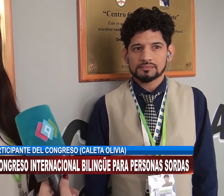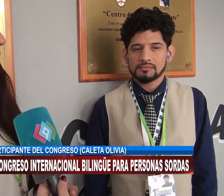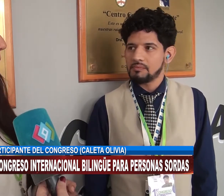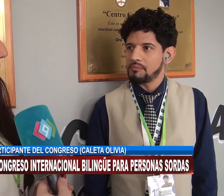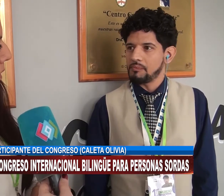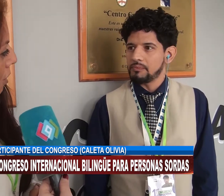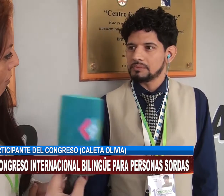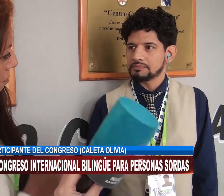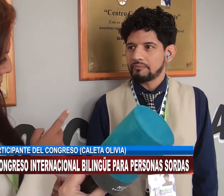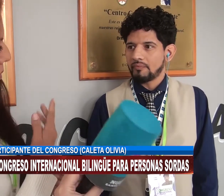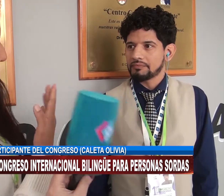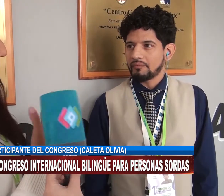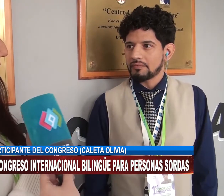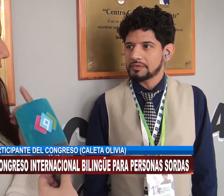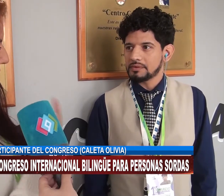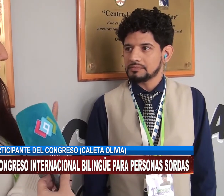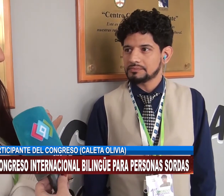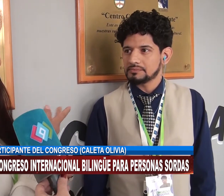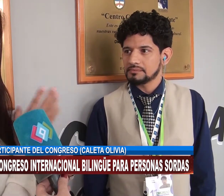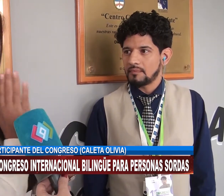bienvenida, le va a dar algún mensaje.